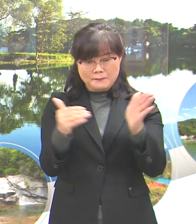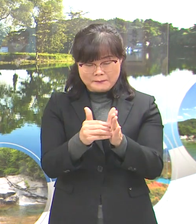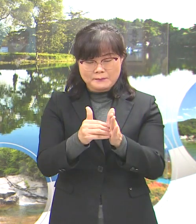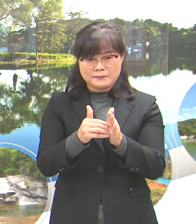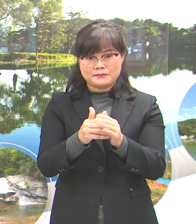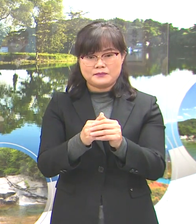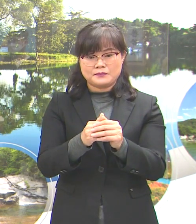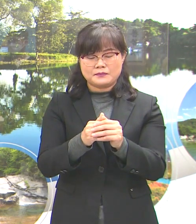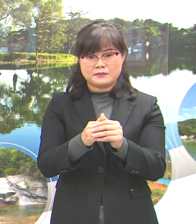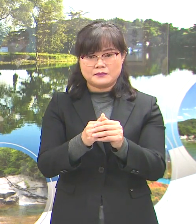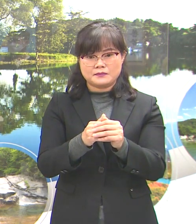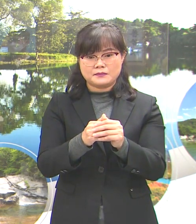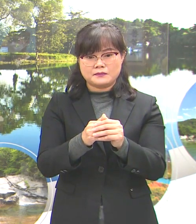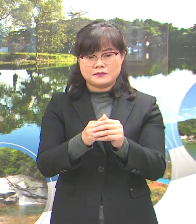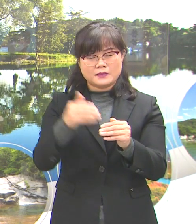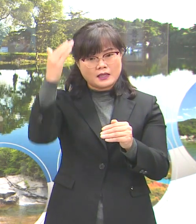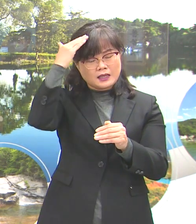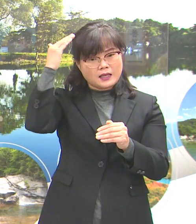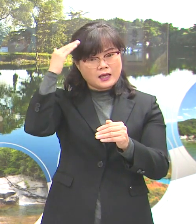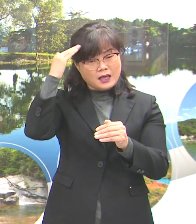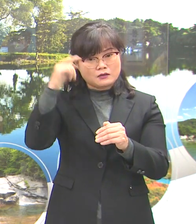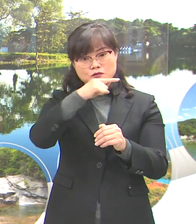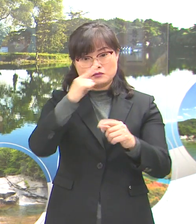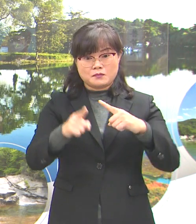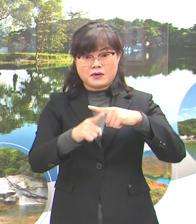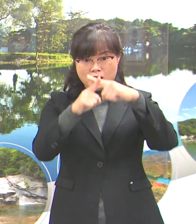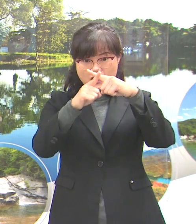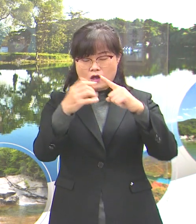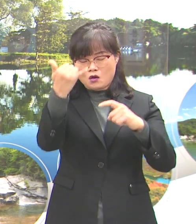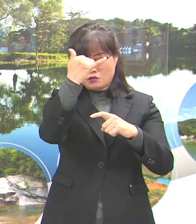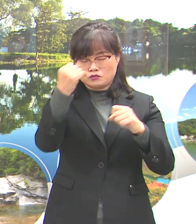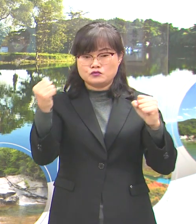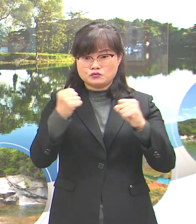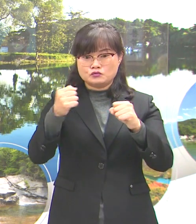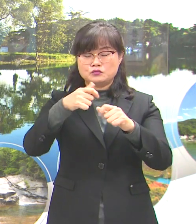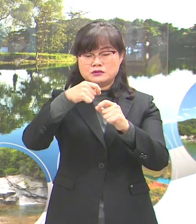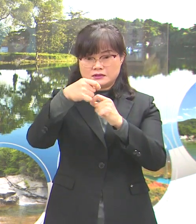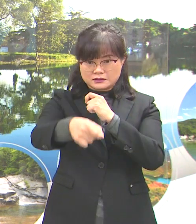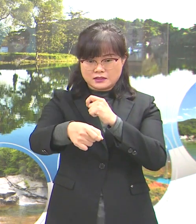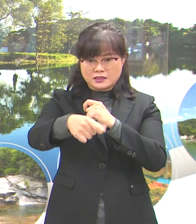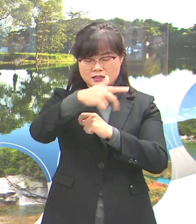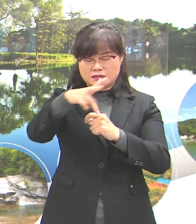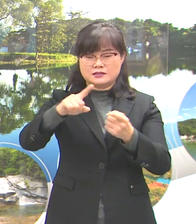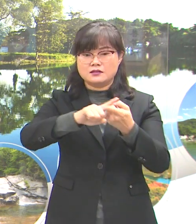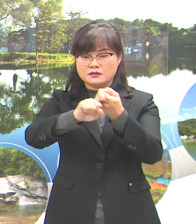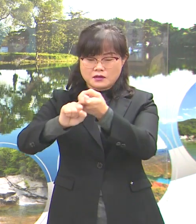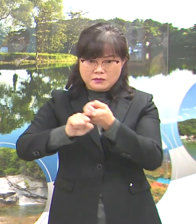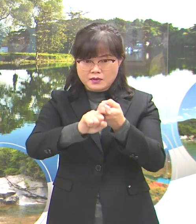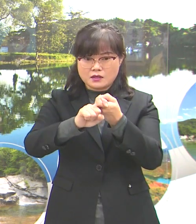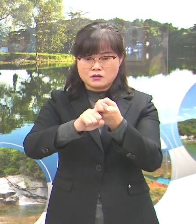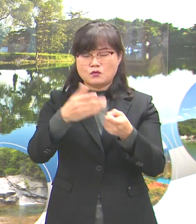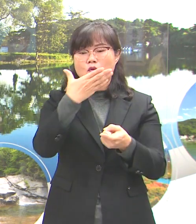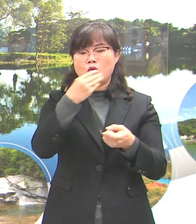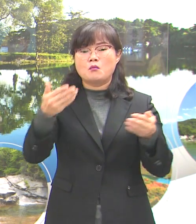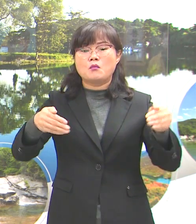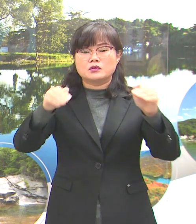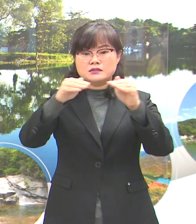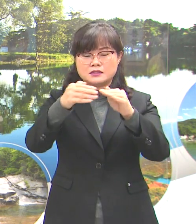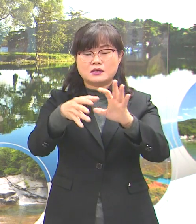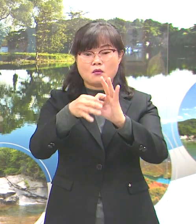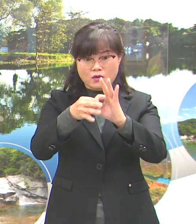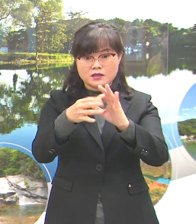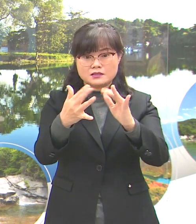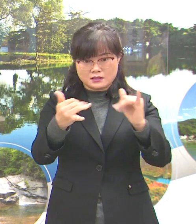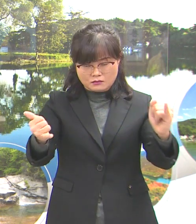대한적집자사 충북지사 및 제천시협의, 제천시 복지재단 관계자